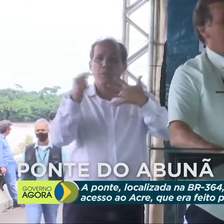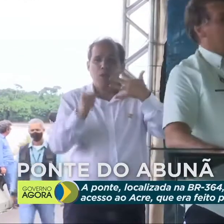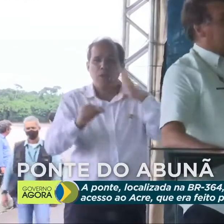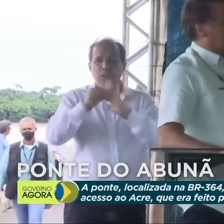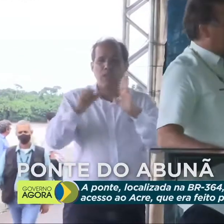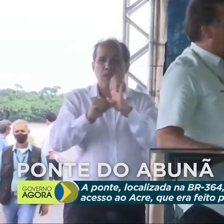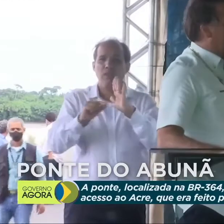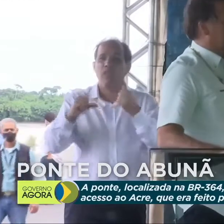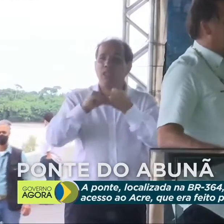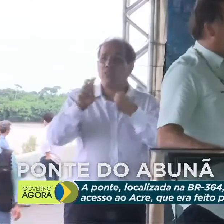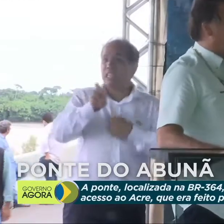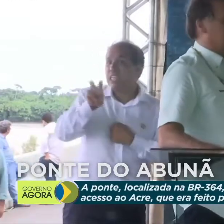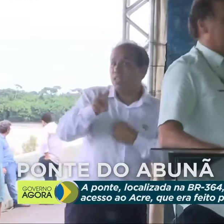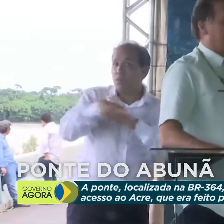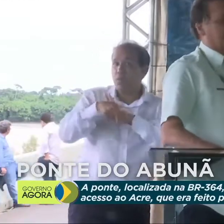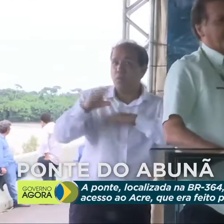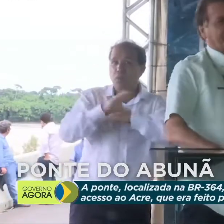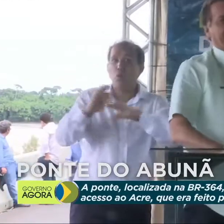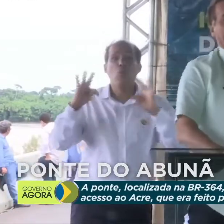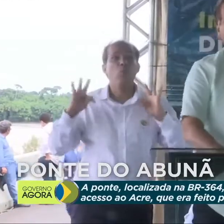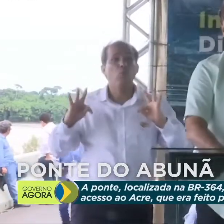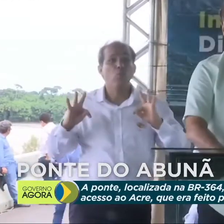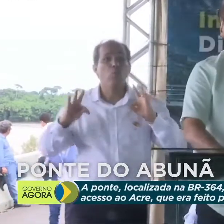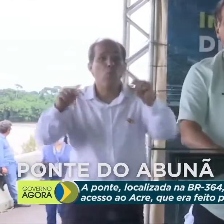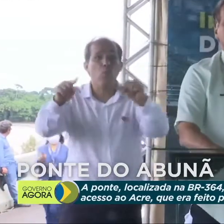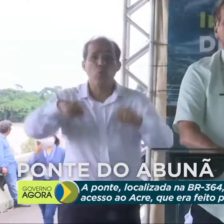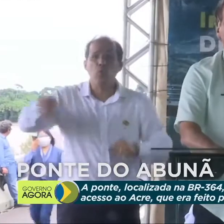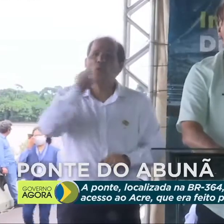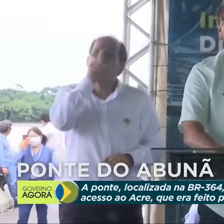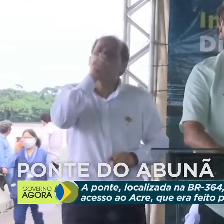Constituição, que todos nós juramos defendê-la.